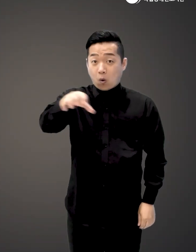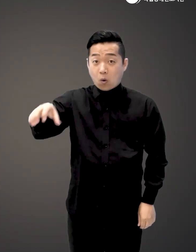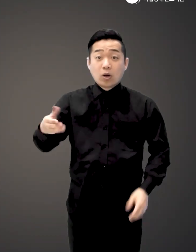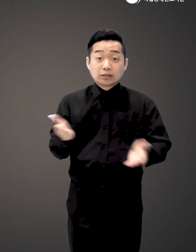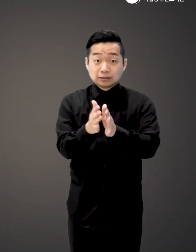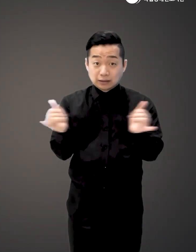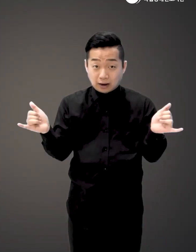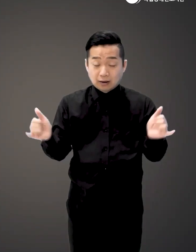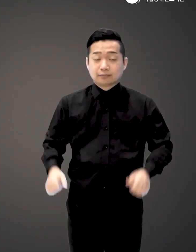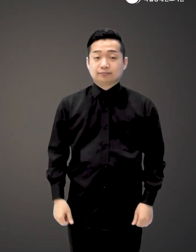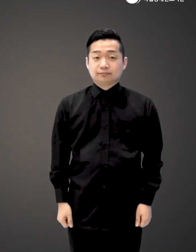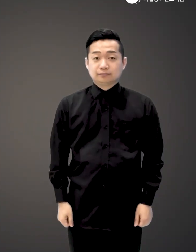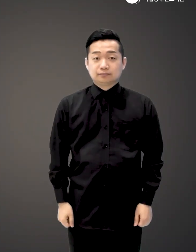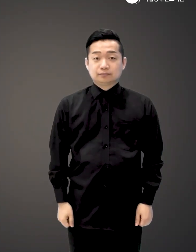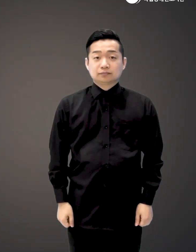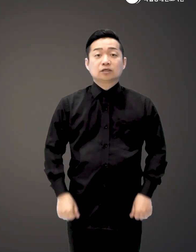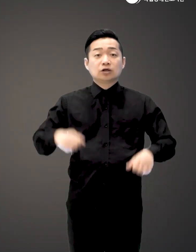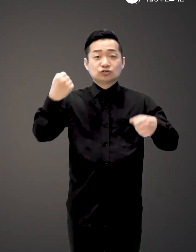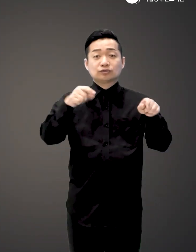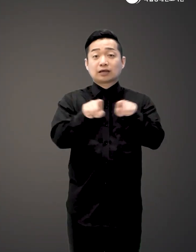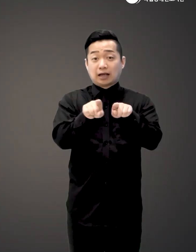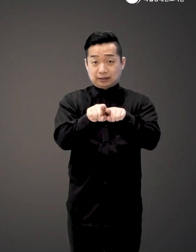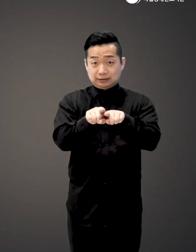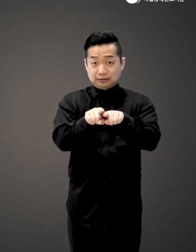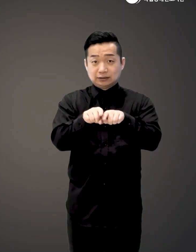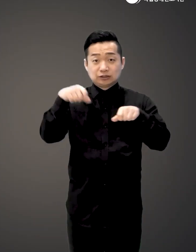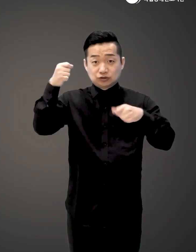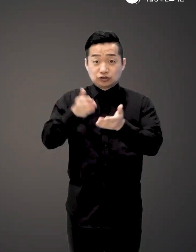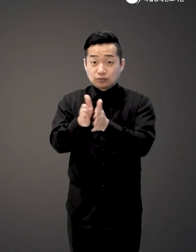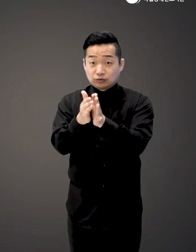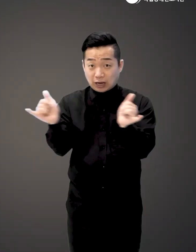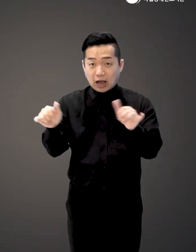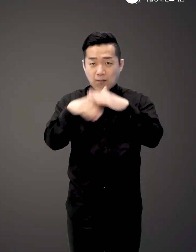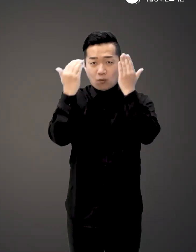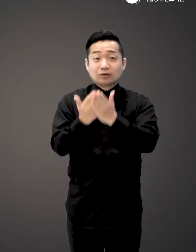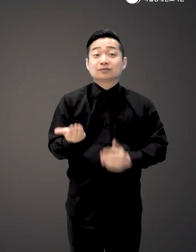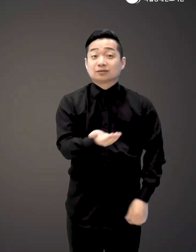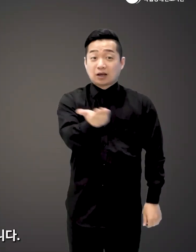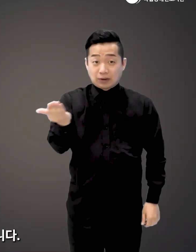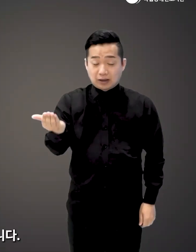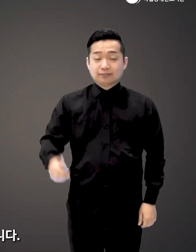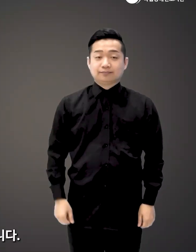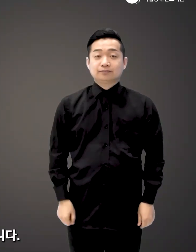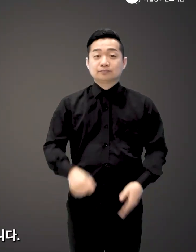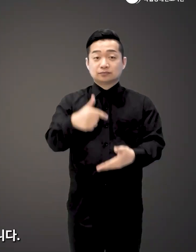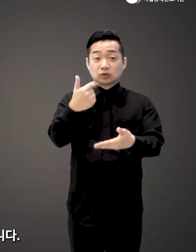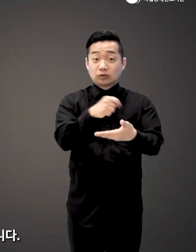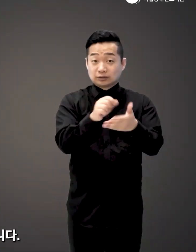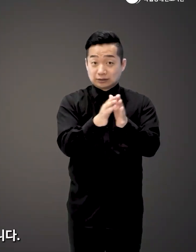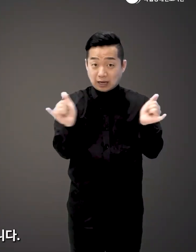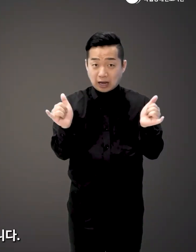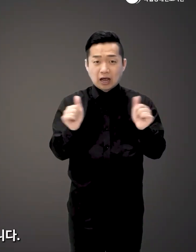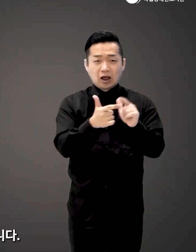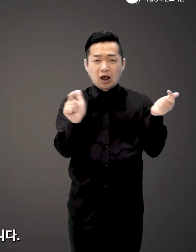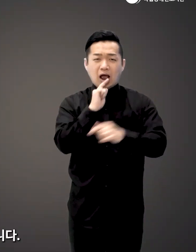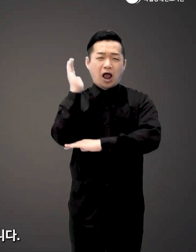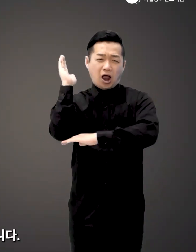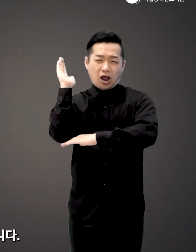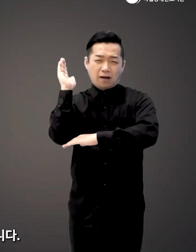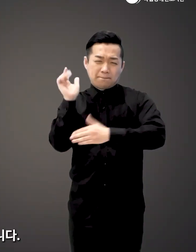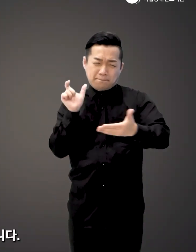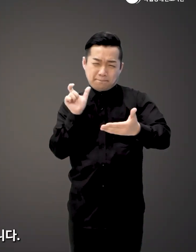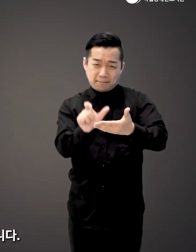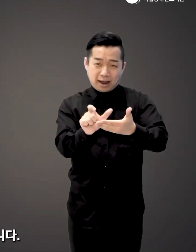각곳의 종사자들에게 또한 춤을 함께하고 있는 안무가 및 모두에게 노 작가는 여러 메시지를